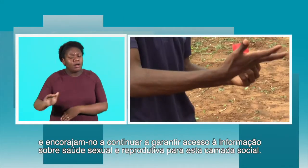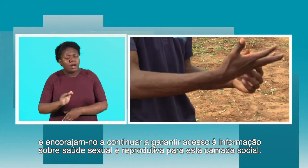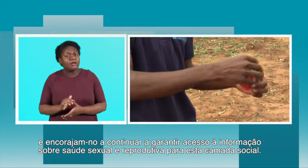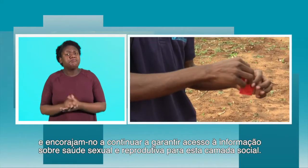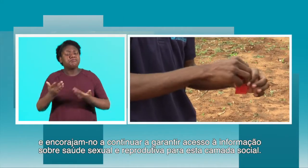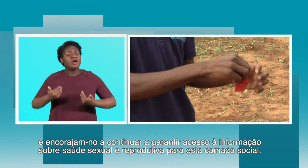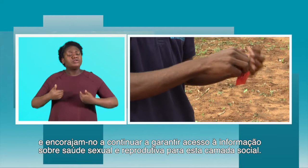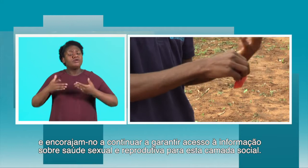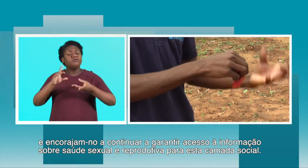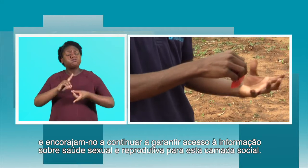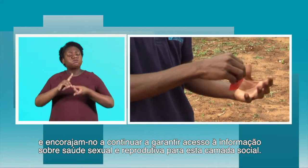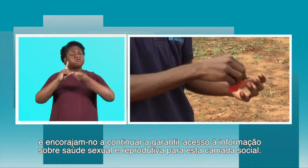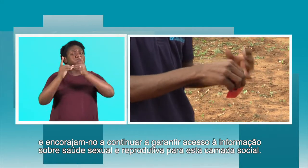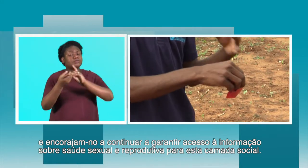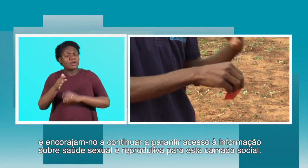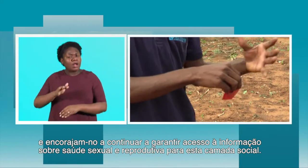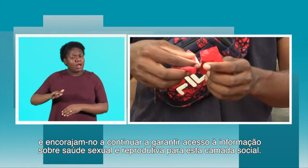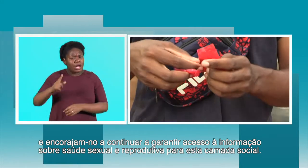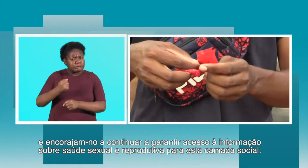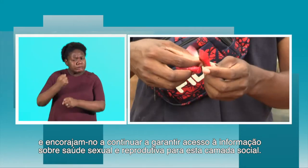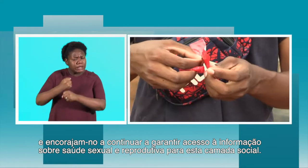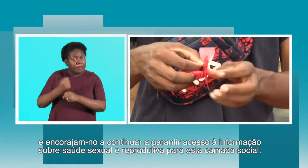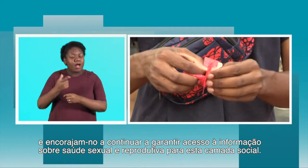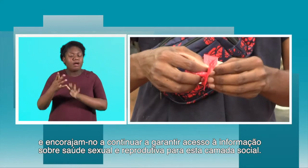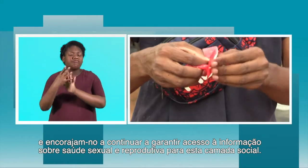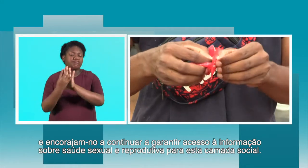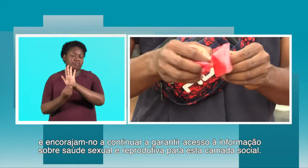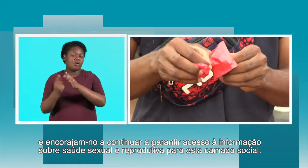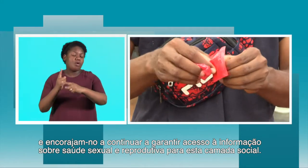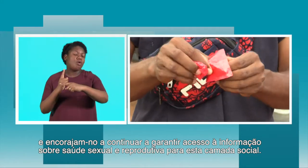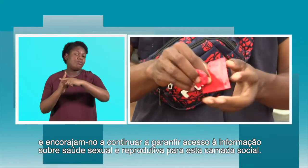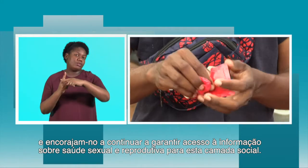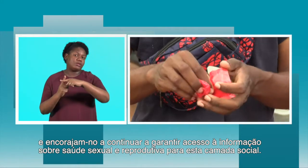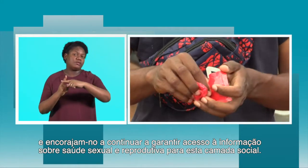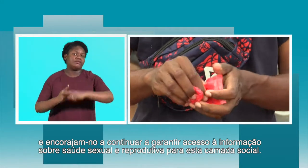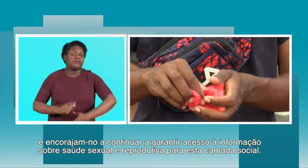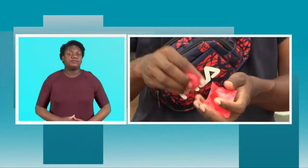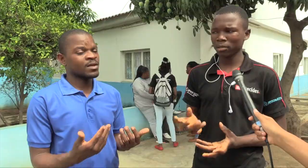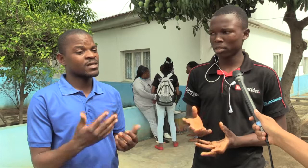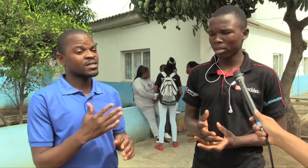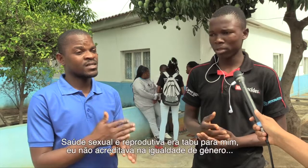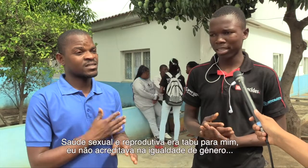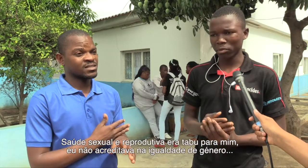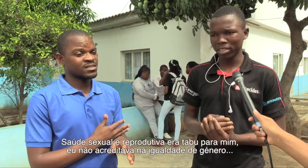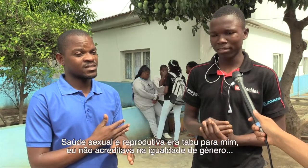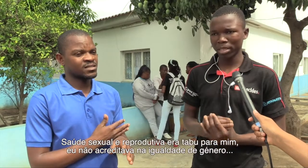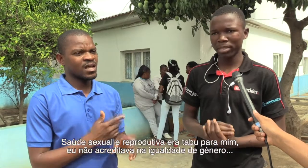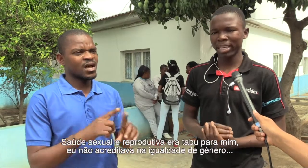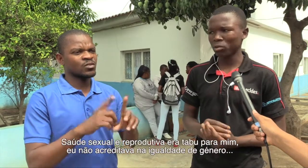acesso a informação sobre saúde sexual e reprodutiva a esta camada social. Saúde sexual e reprodutiva, para mim, era um